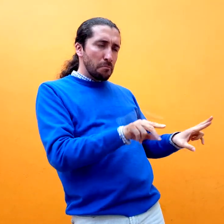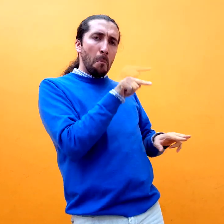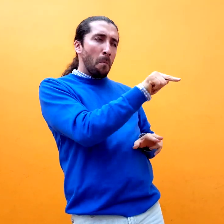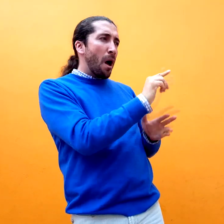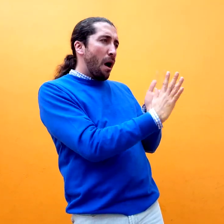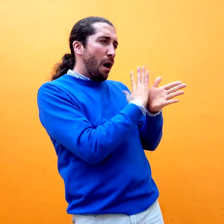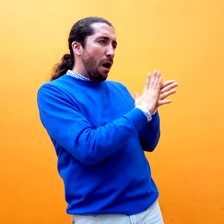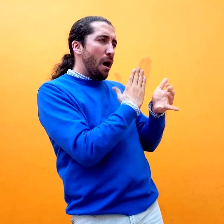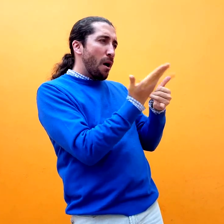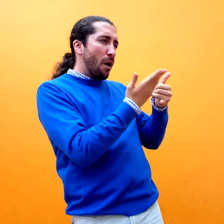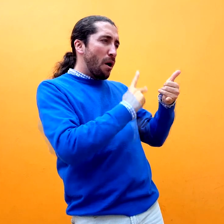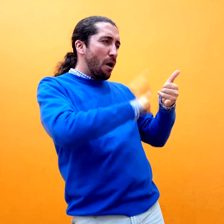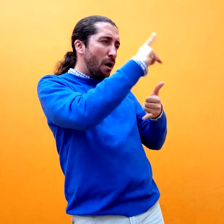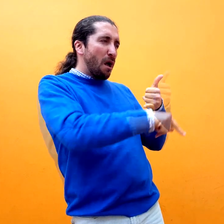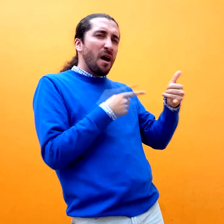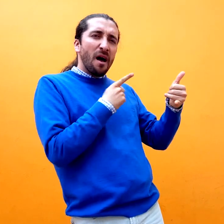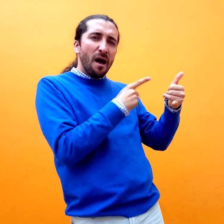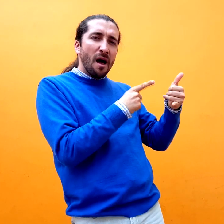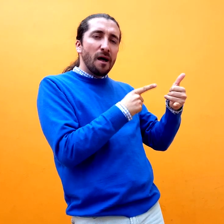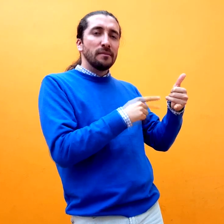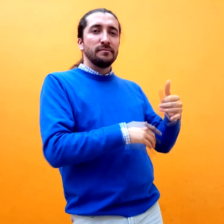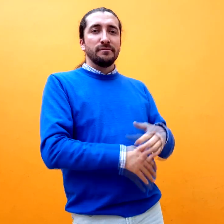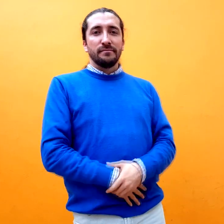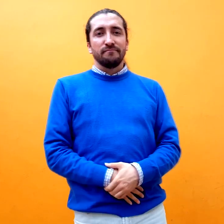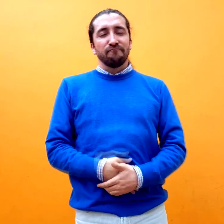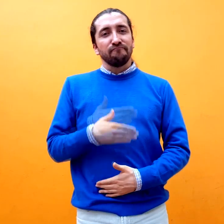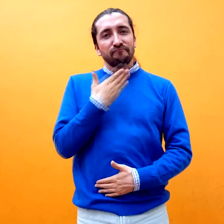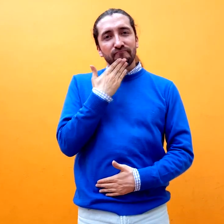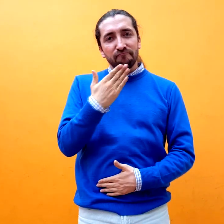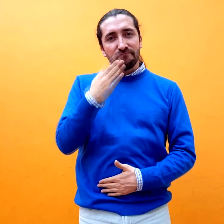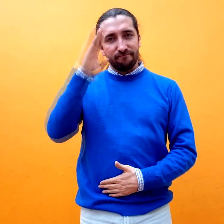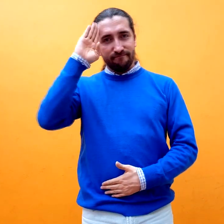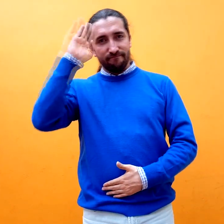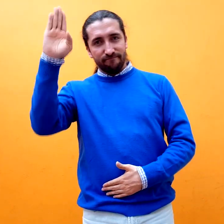y allí mirar toda la información del proyecto. Muchas gracias, hasta luego.